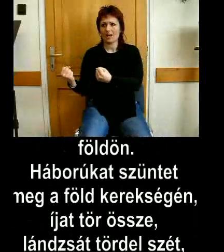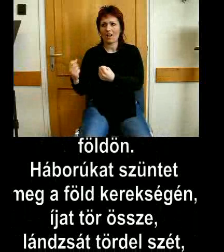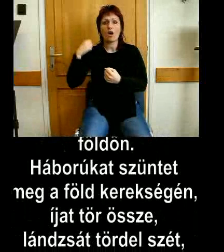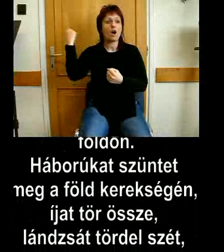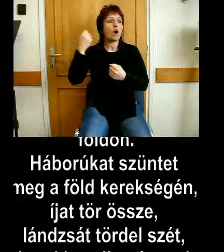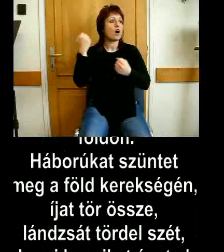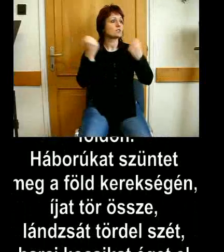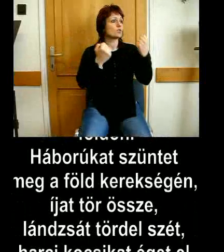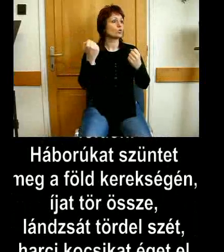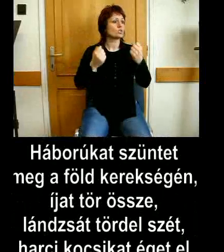éget el.